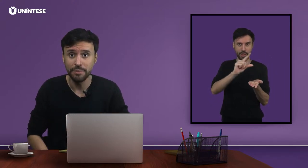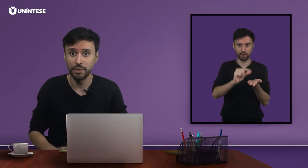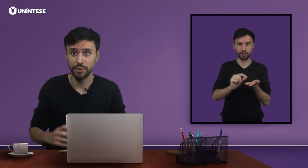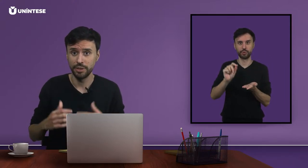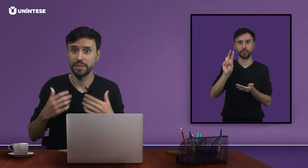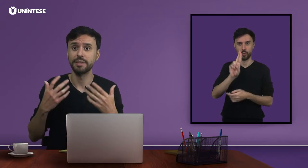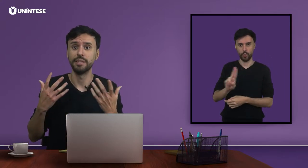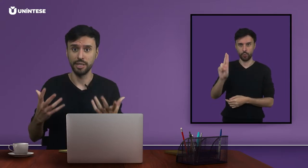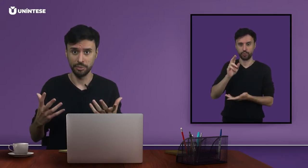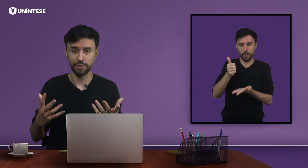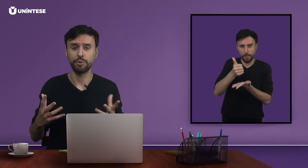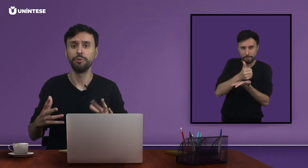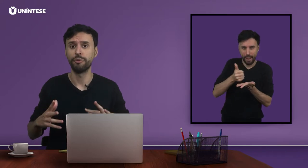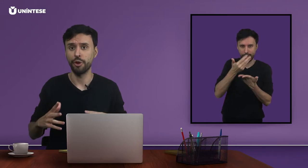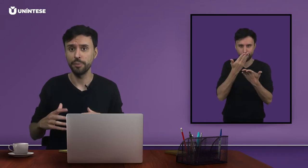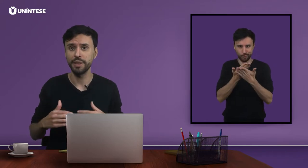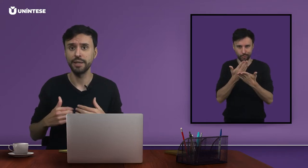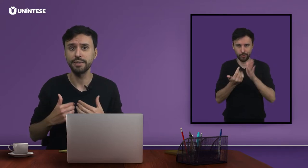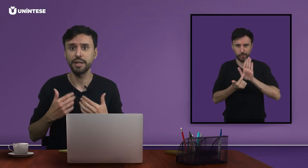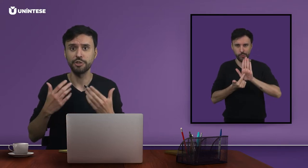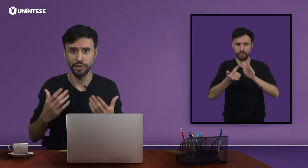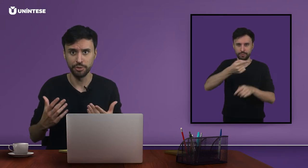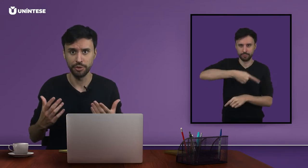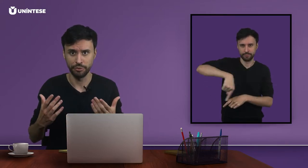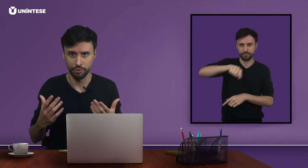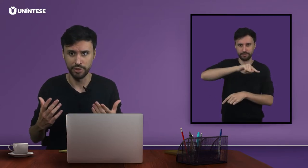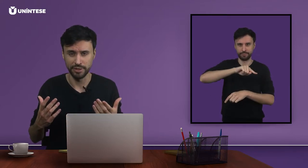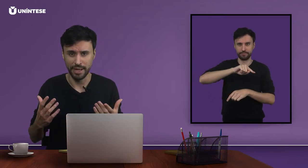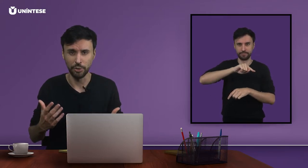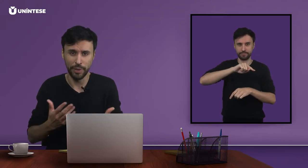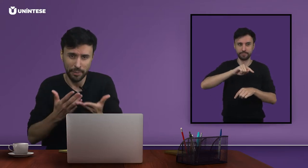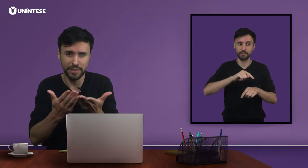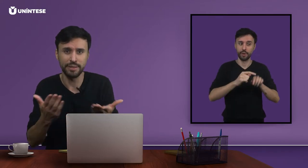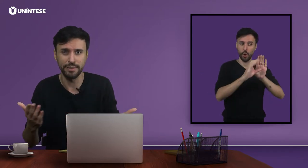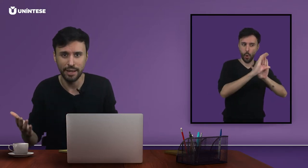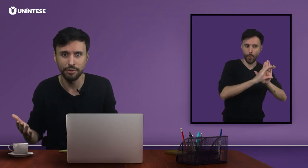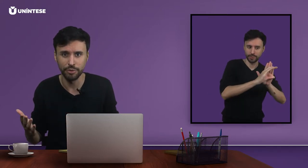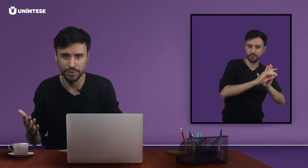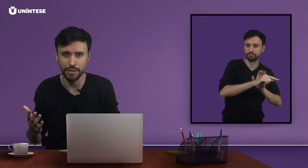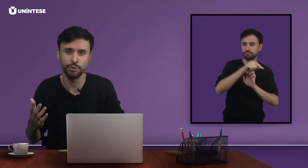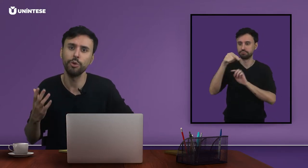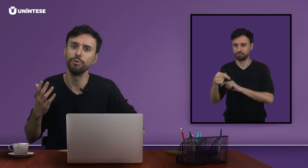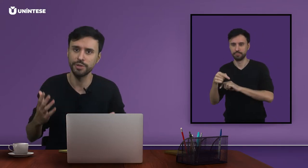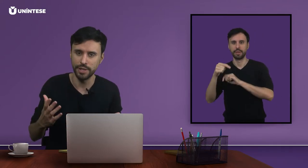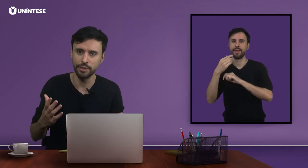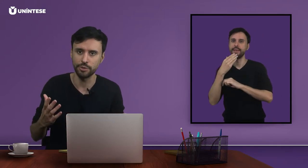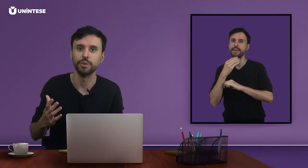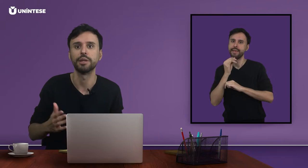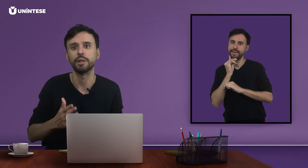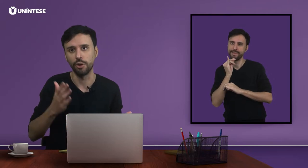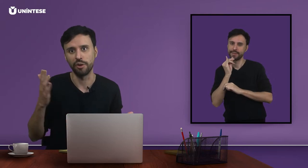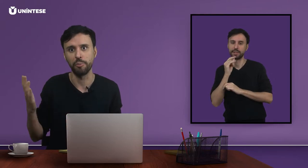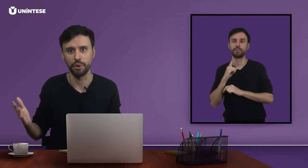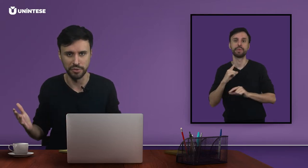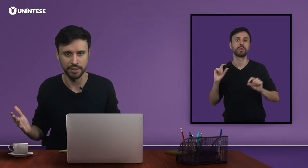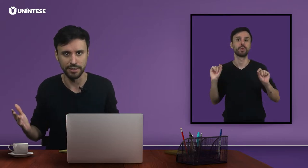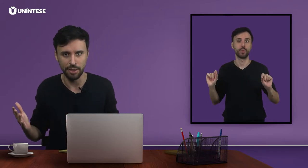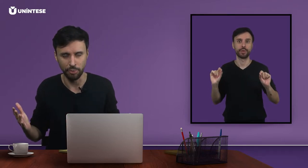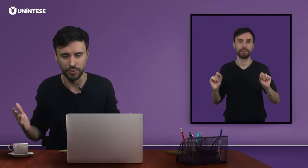metonímias em libras, conforme este artigo que foi utilizado para apresentar a vocês o conceito, e logo após estes exemplos,